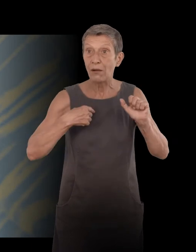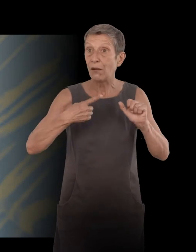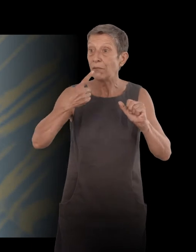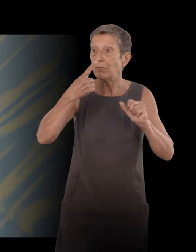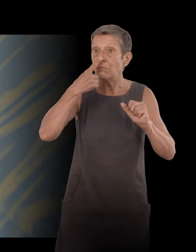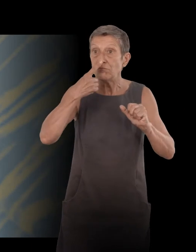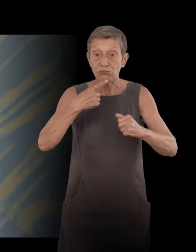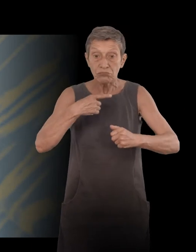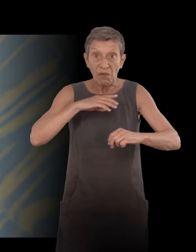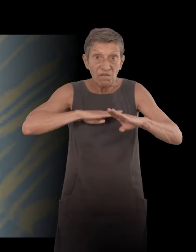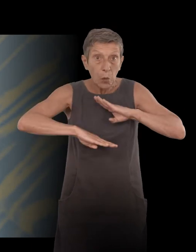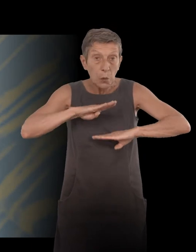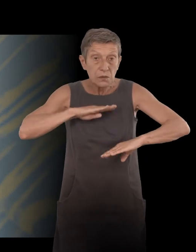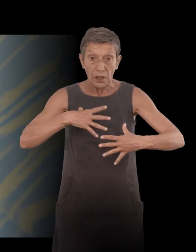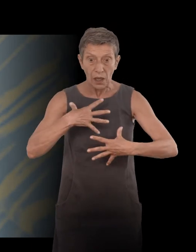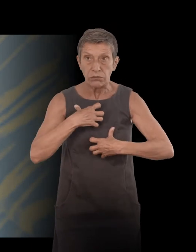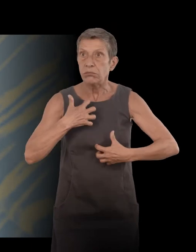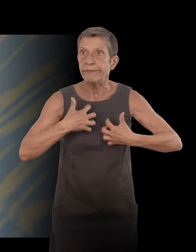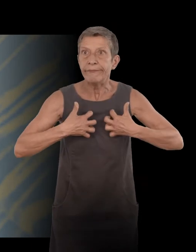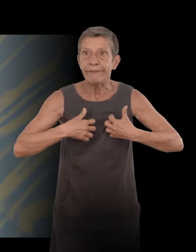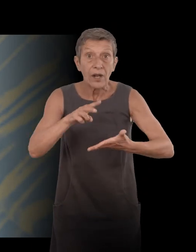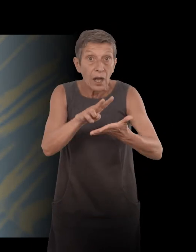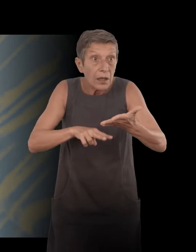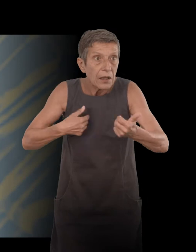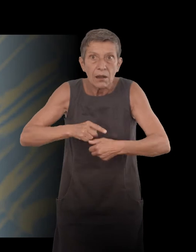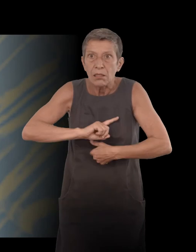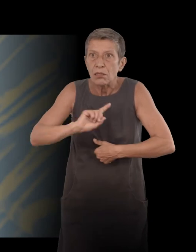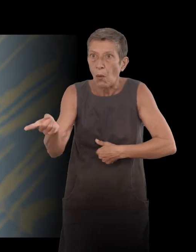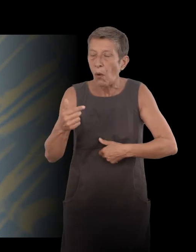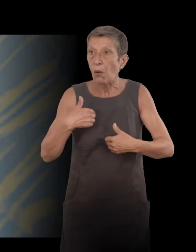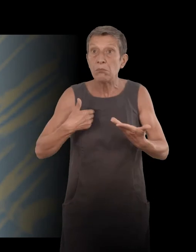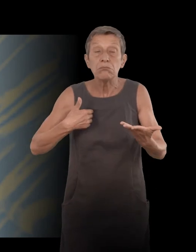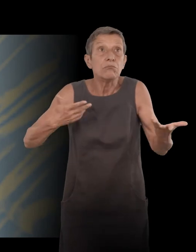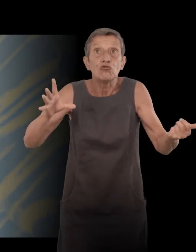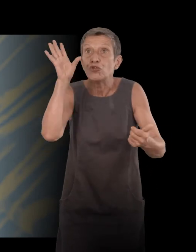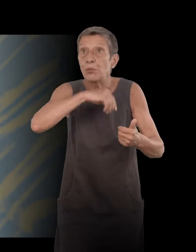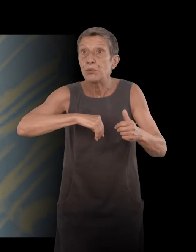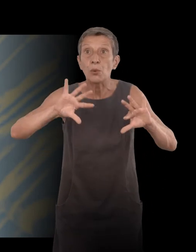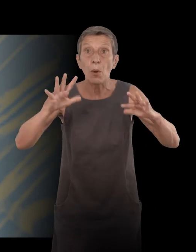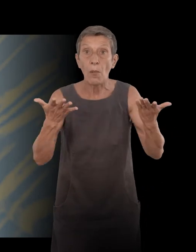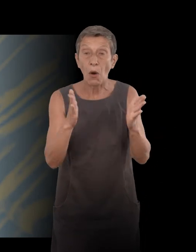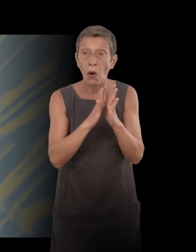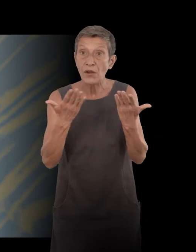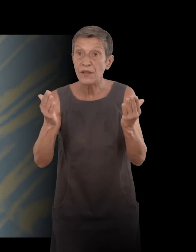pas lire. Et je sais pas comment... Un livre m'étant mis entre les mains que j'ai ouvert